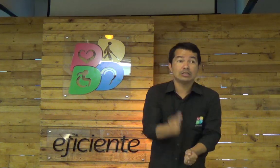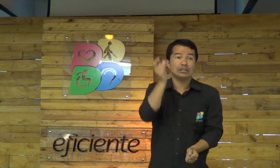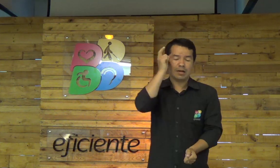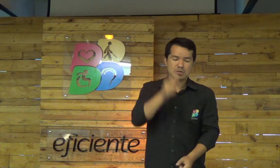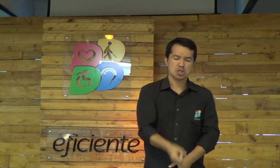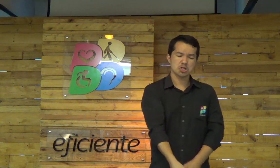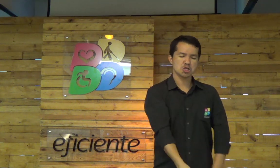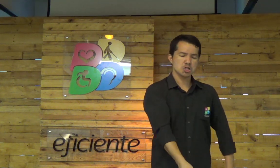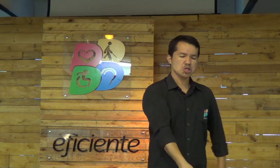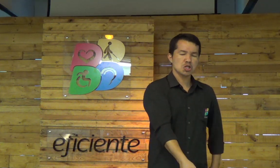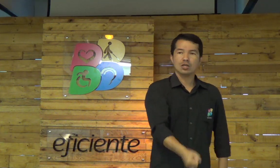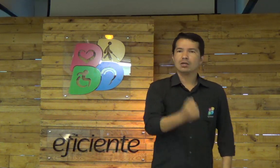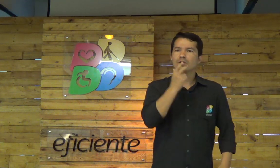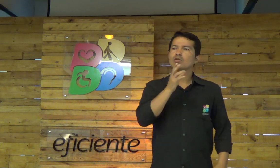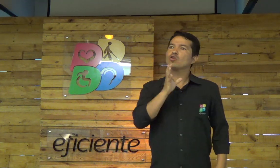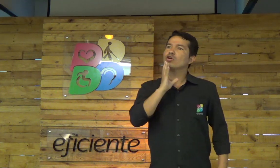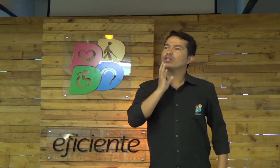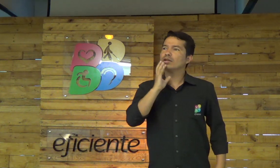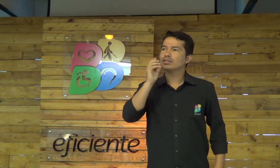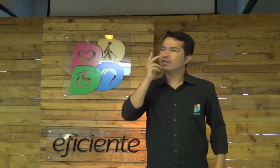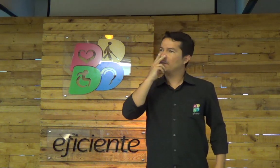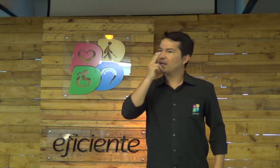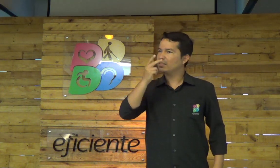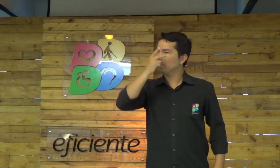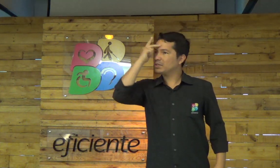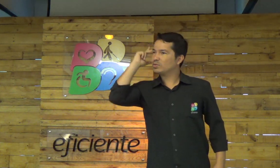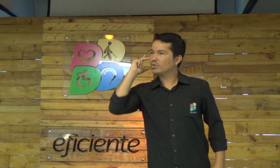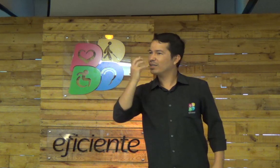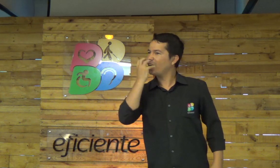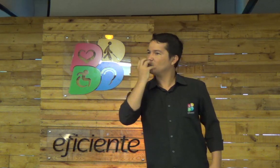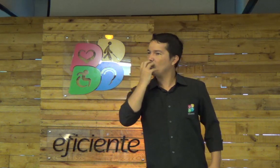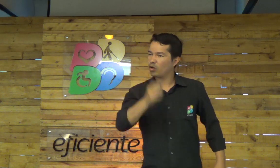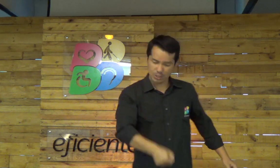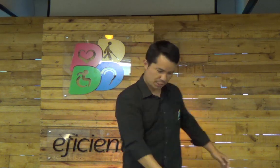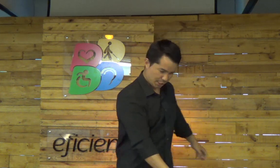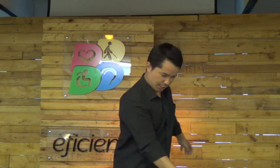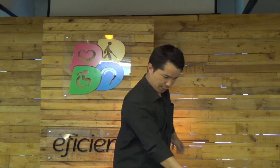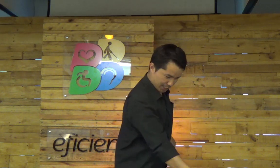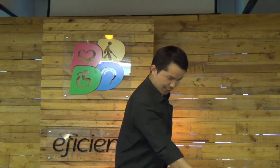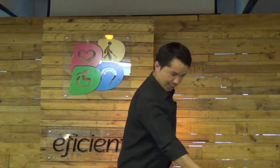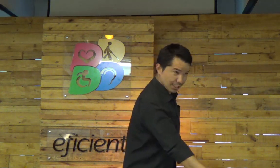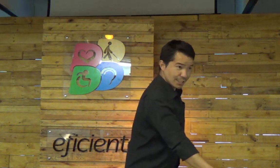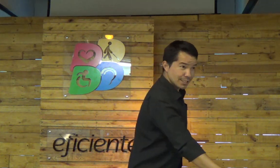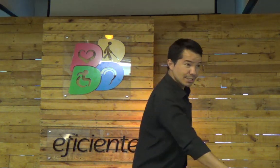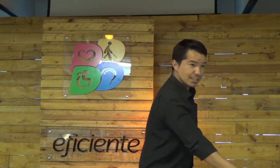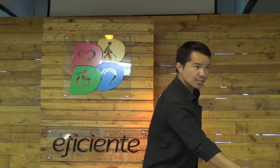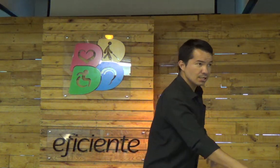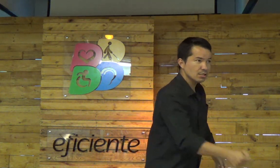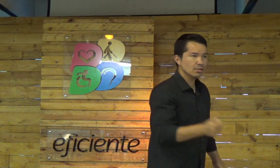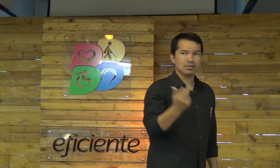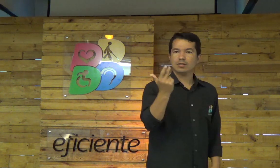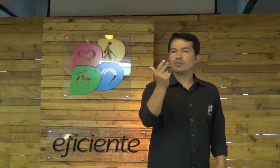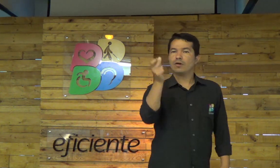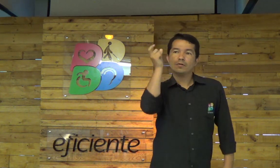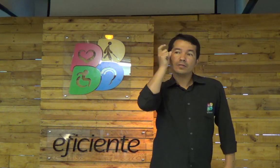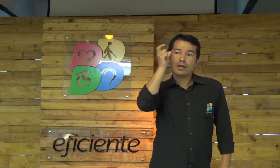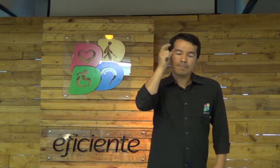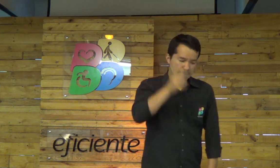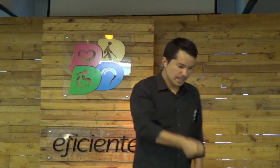Isso é... O de Satanás... Te escravizando... Te deixando aprisionado... Igual... Sabe? Igual um cachorro na coleirinha... É